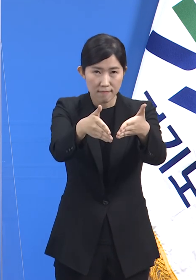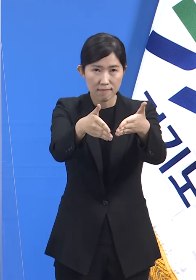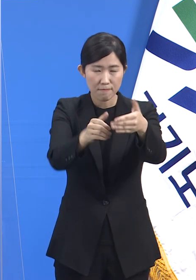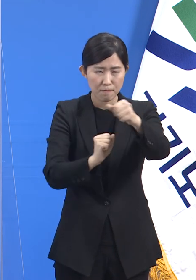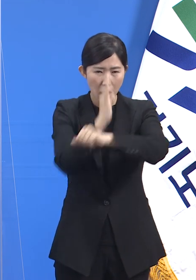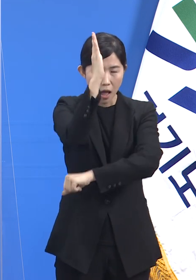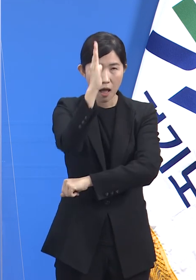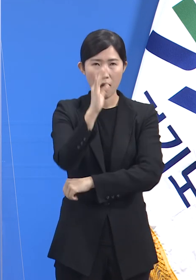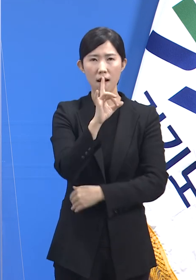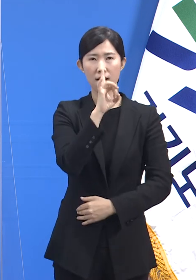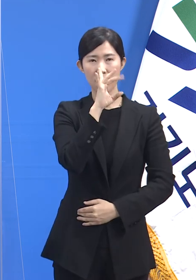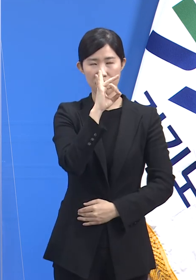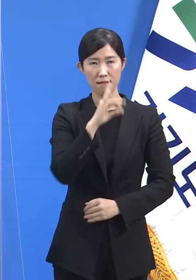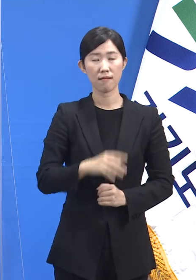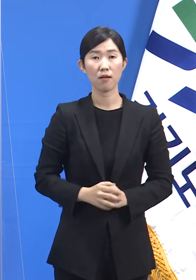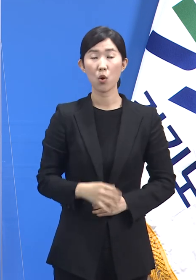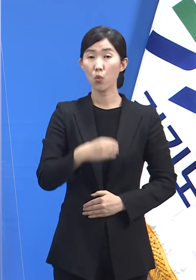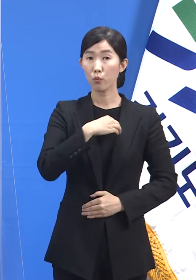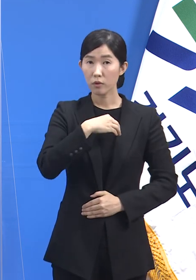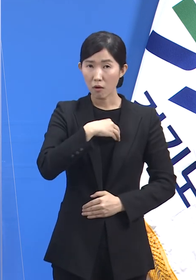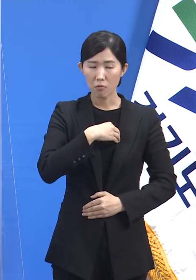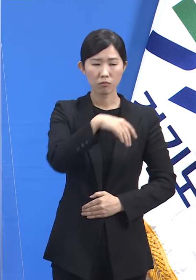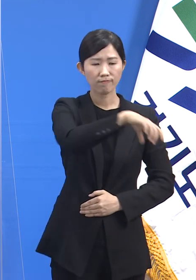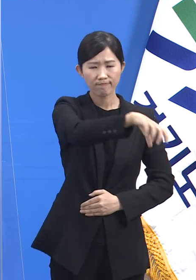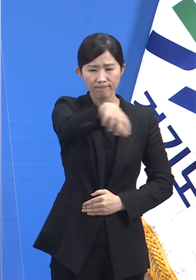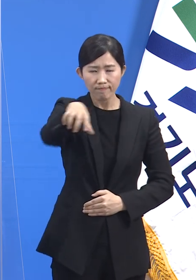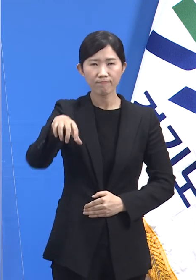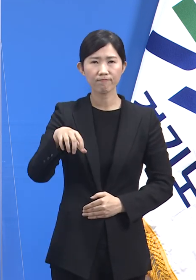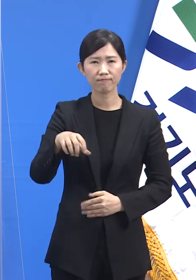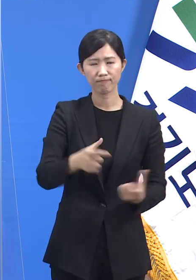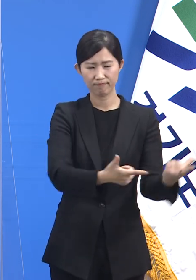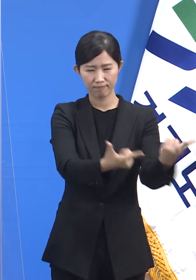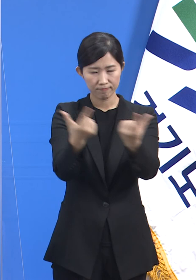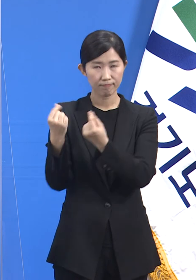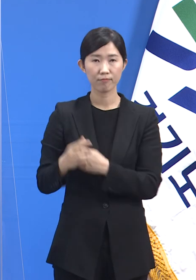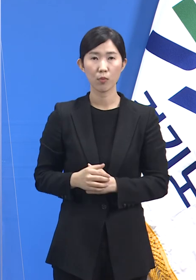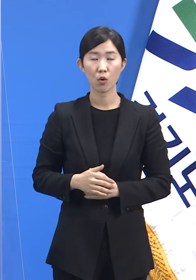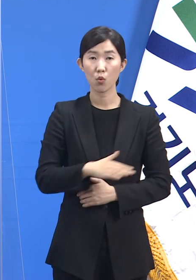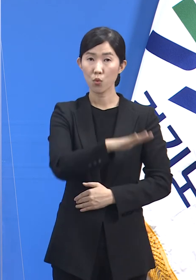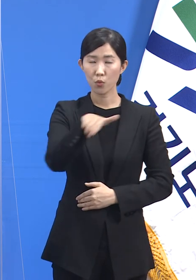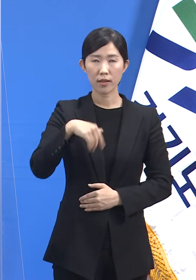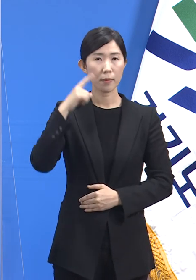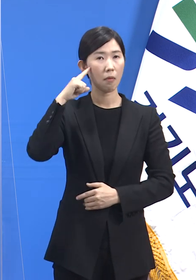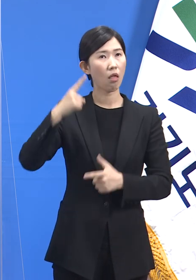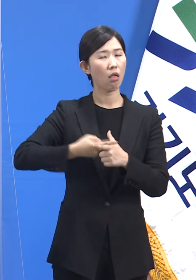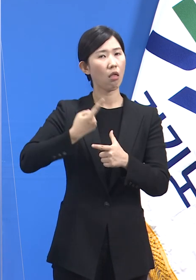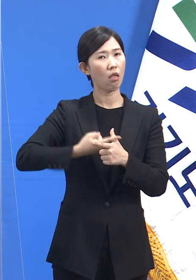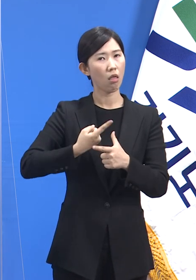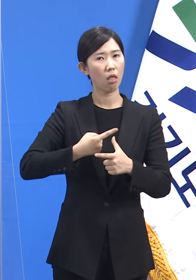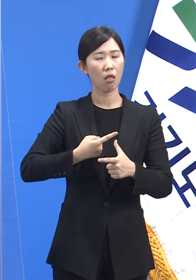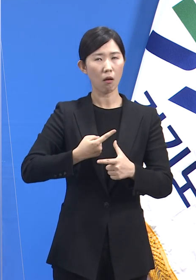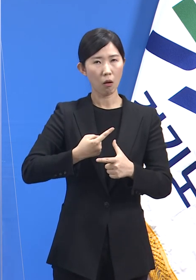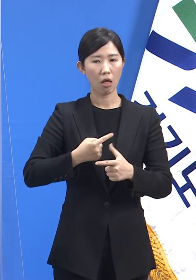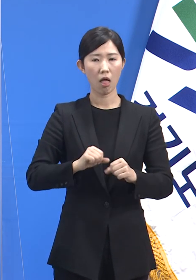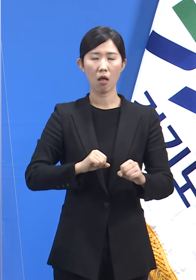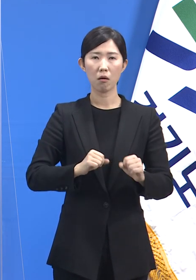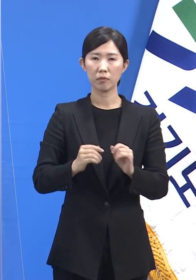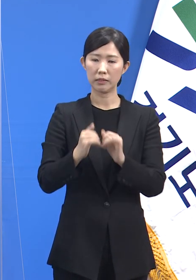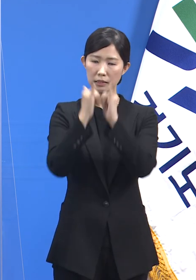합니다. 위험은 어느 곳에나 있습니다. 우리의 긴장이 풀어지고 행동이 느슨해지면